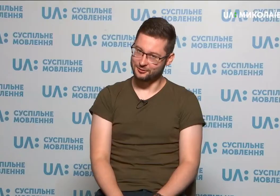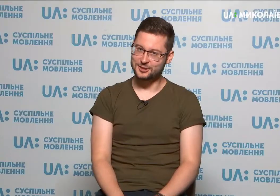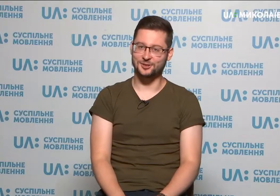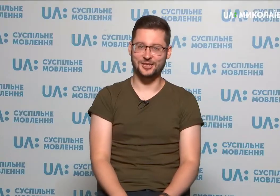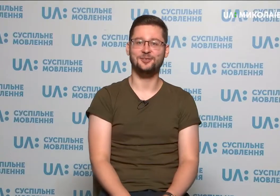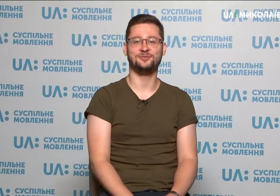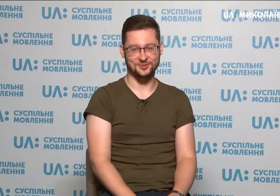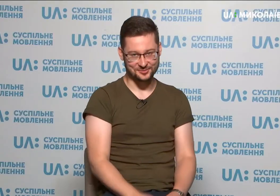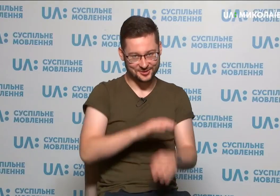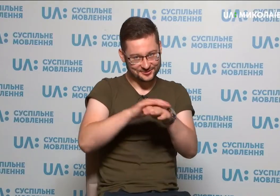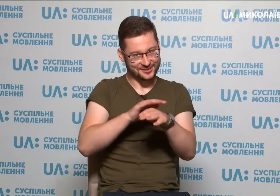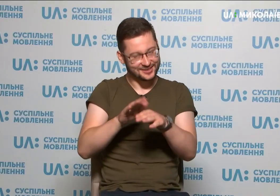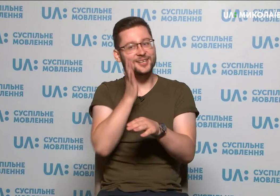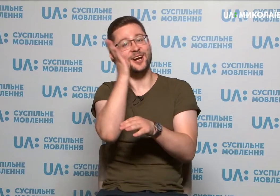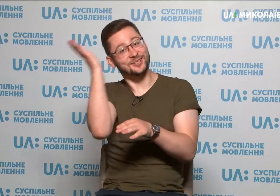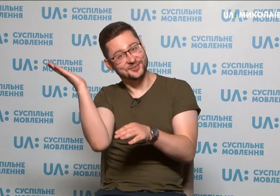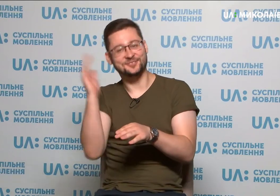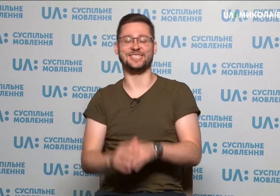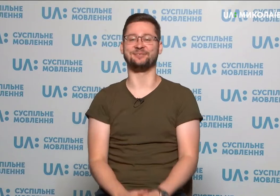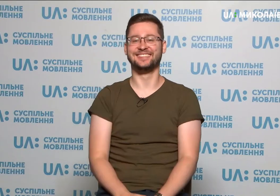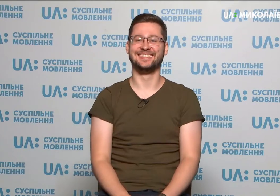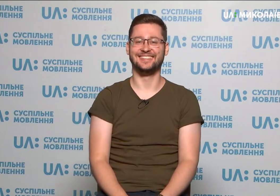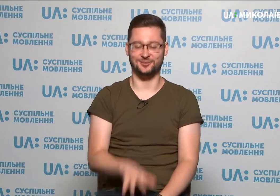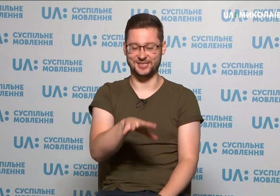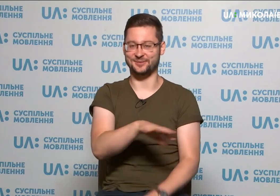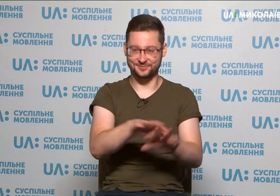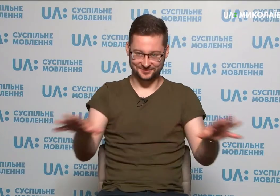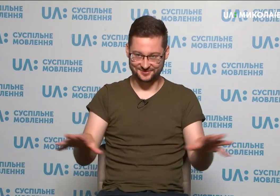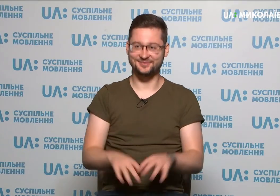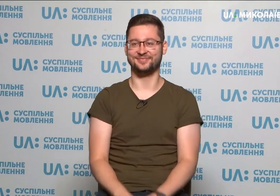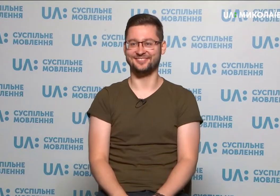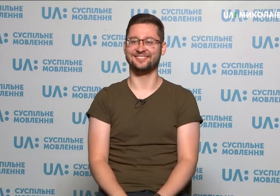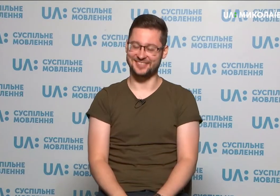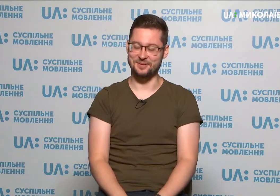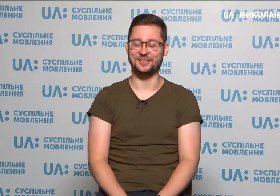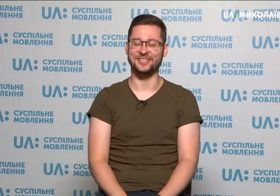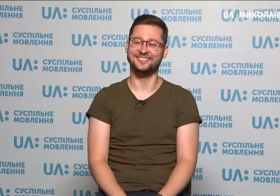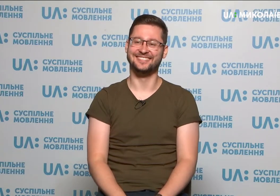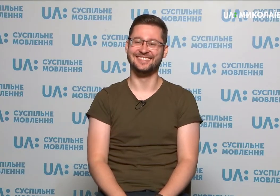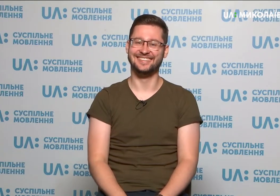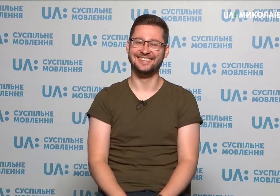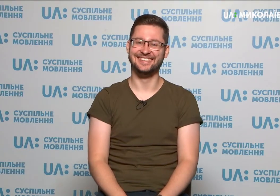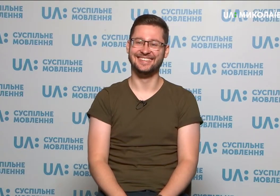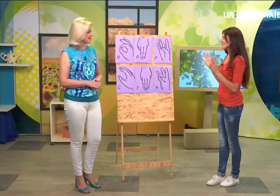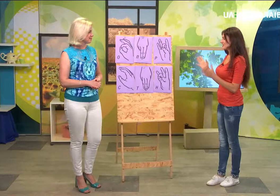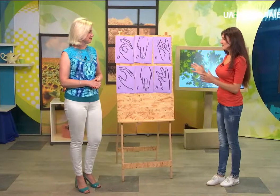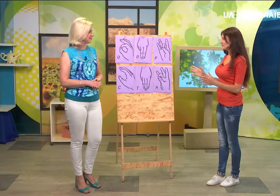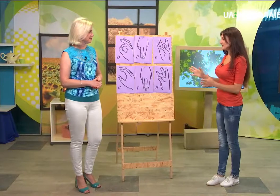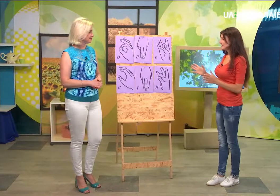вас, Олена! Доброго ранку всім! Усім! Я пам'ятаю! І ми сьогодні вивчаємо нові